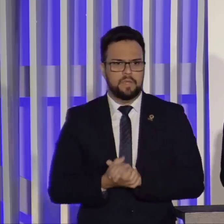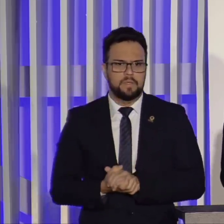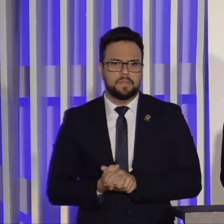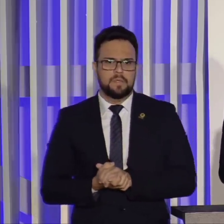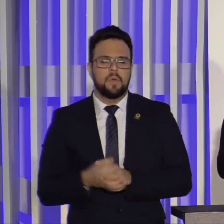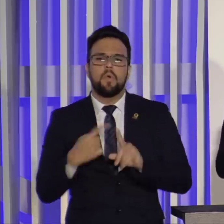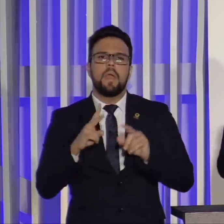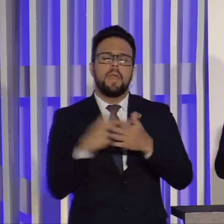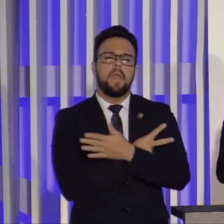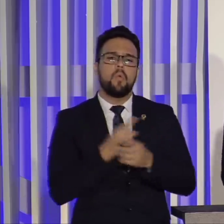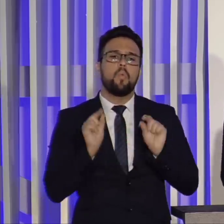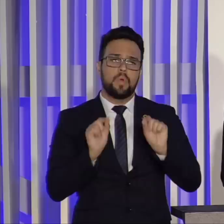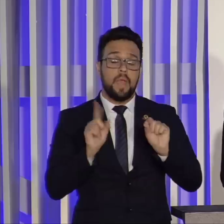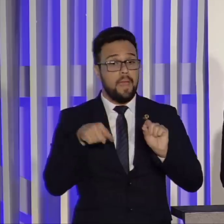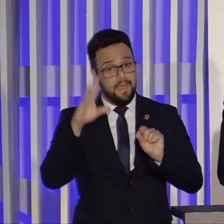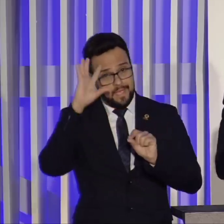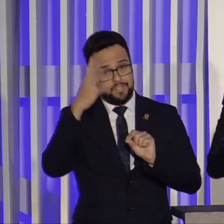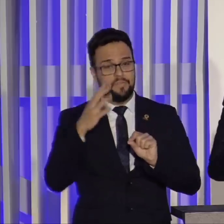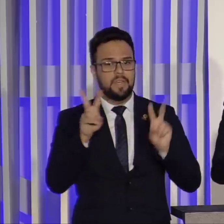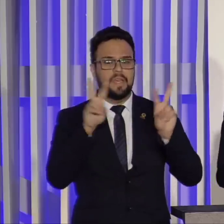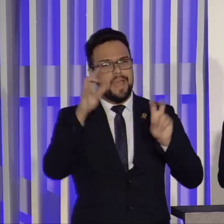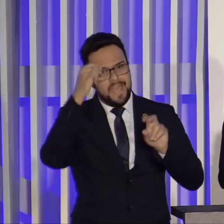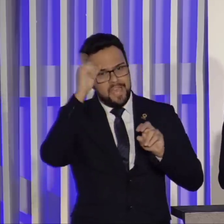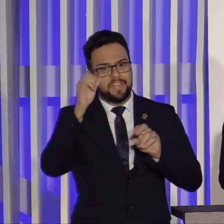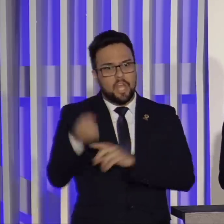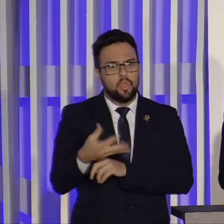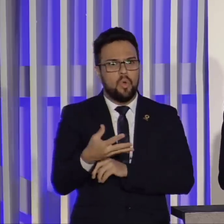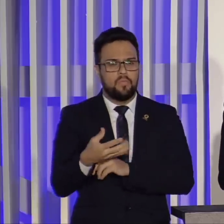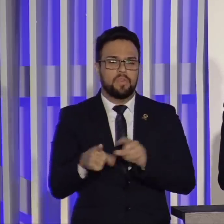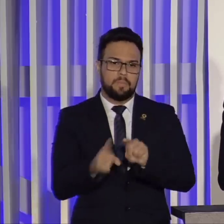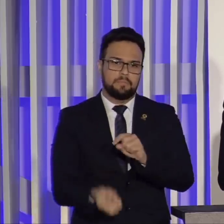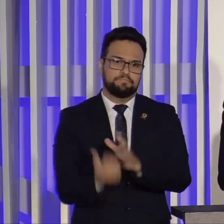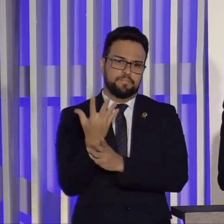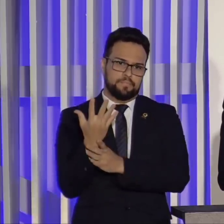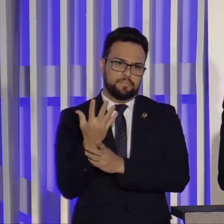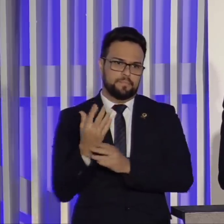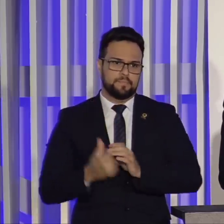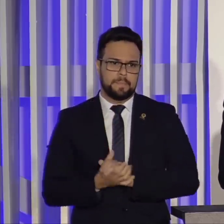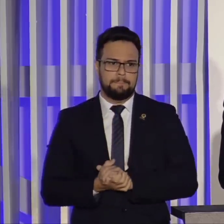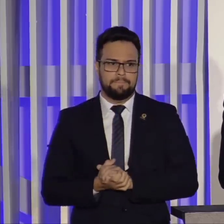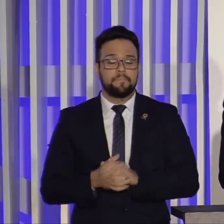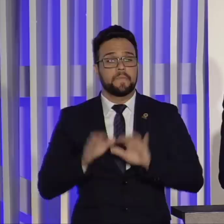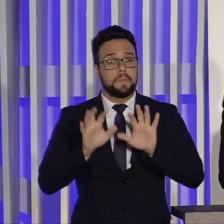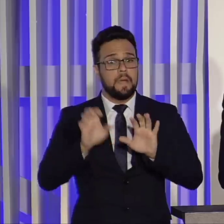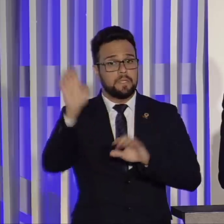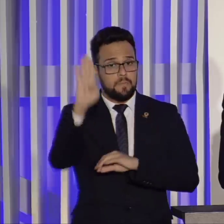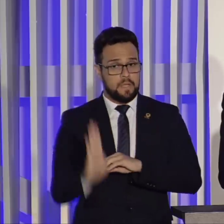o excesso? E não é só resolver aquele caso, evitar que novos casos venham a acontecer. Mas o Brasil